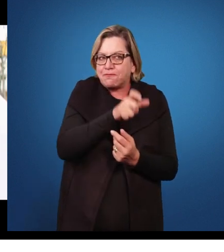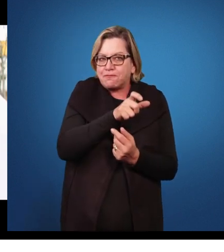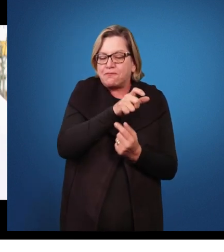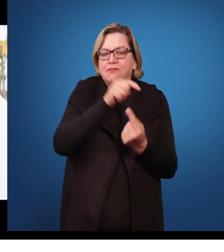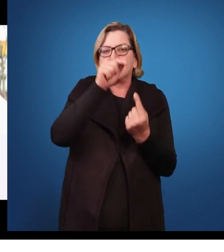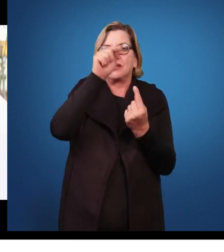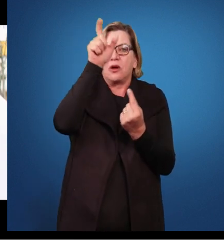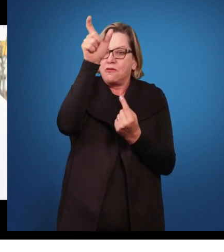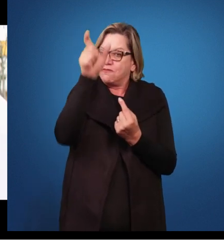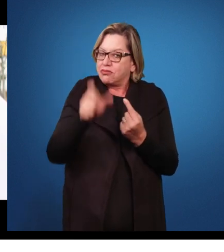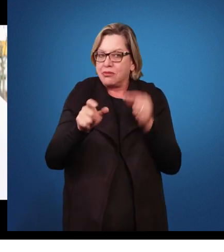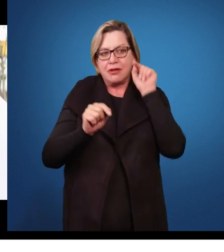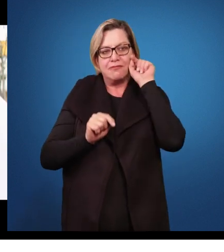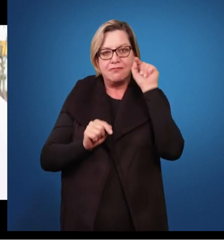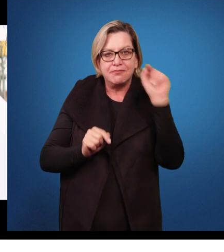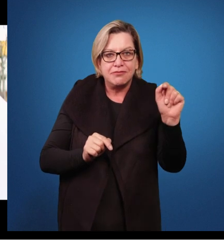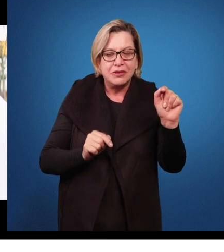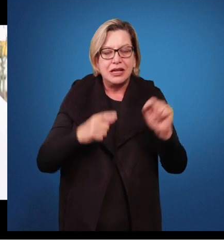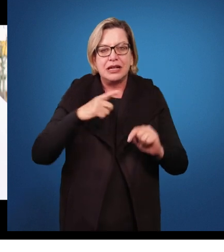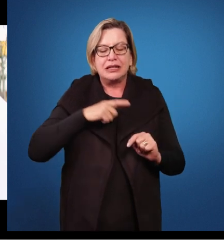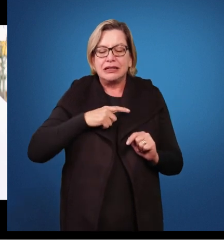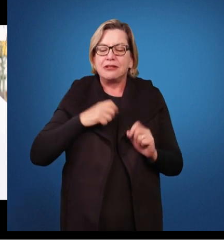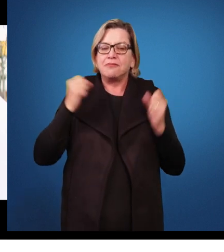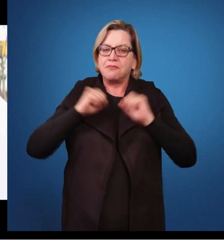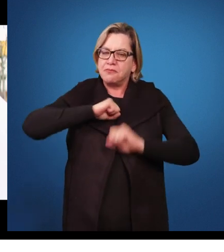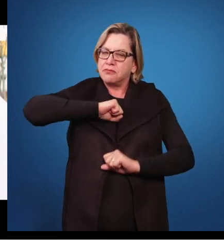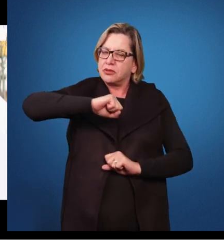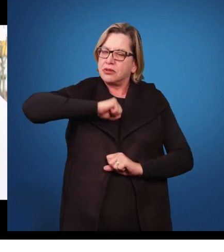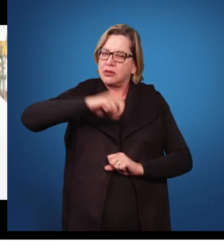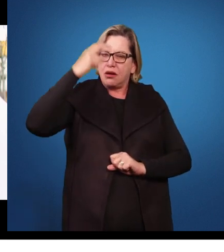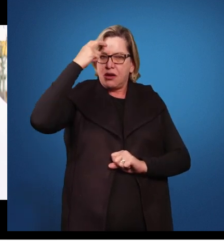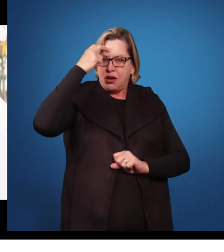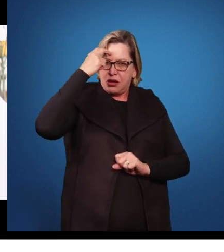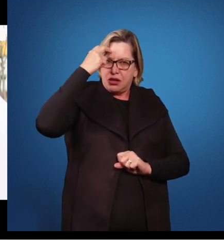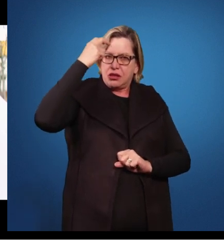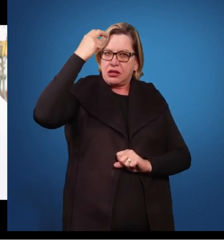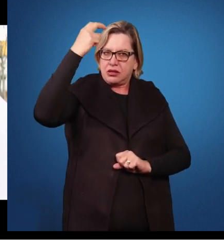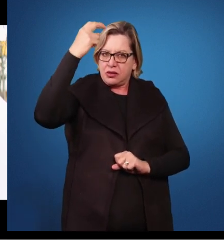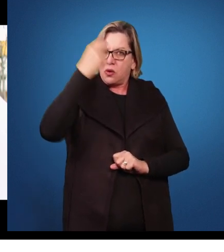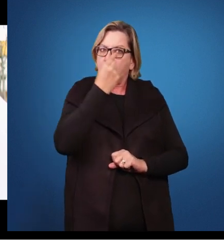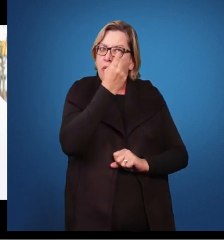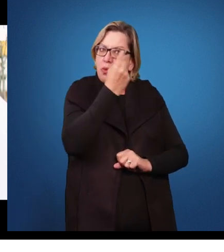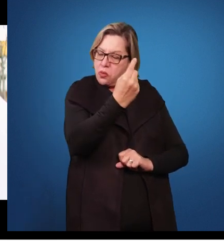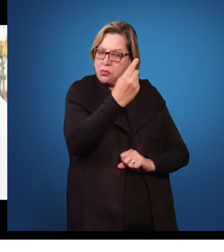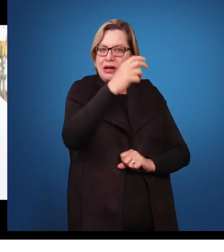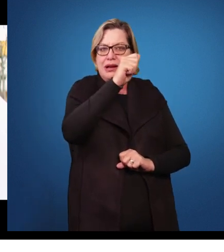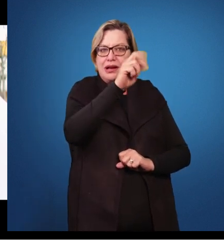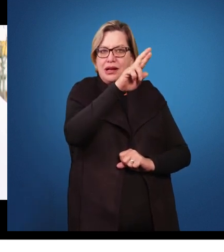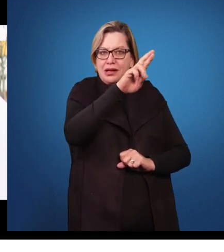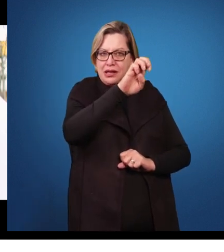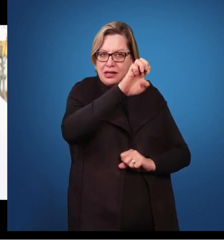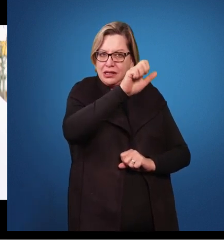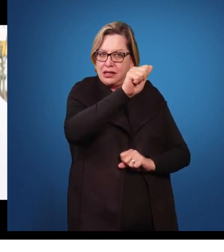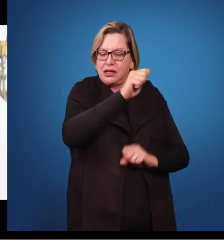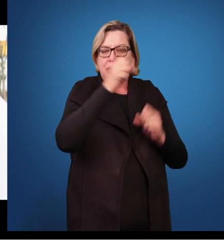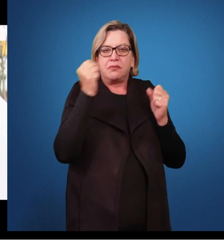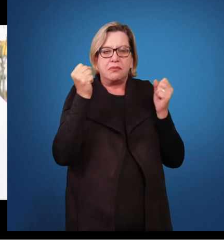Uma pessoa que apresenta uma alta capacidade intelectual em uma determinada área, que pode ser, de repente,